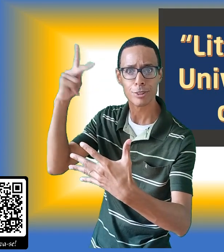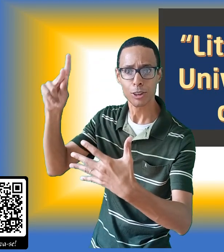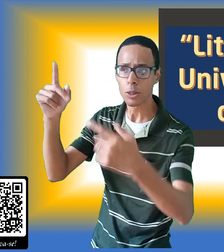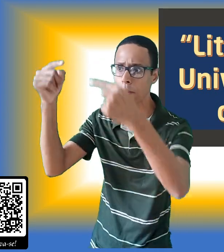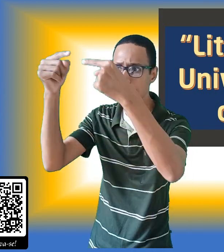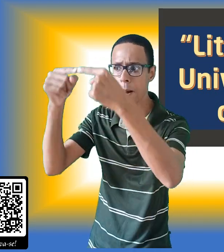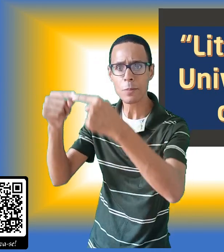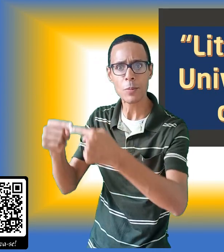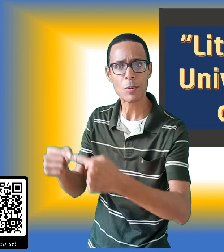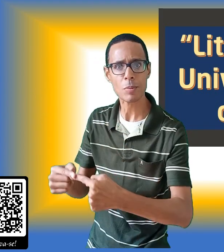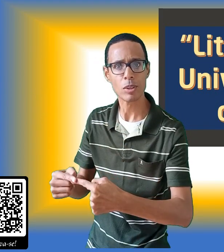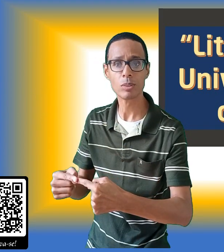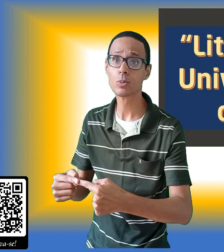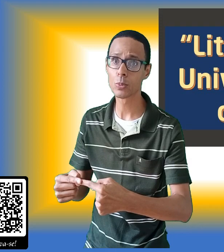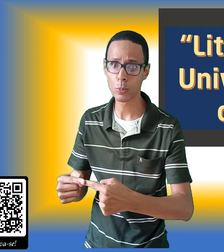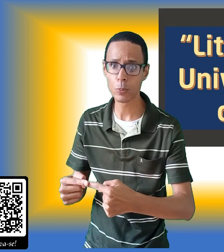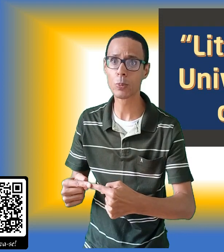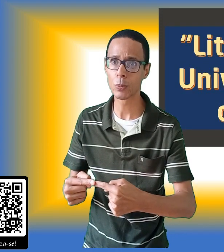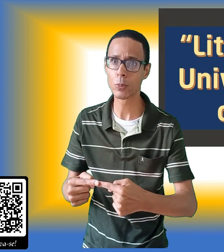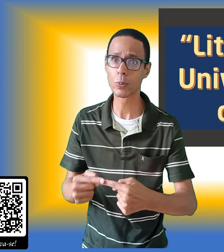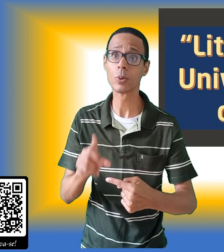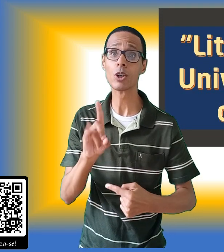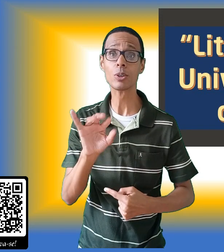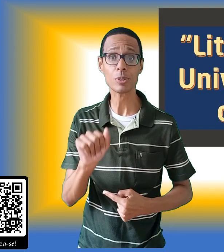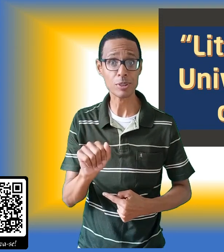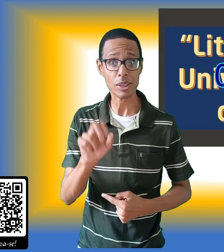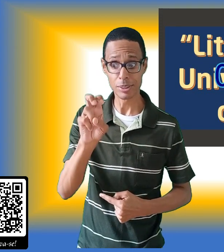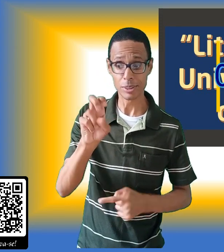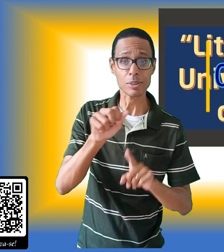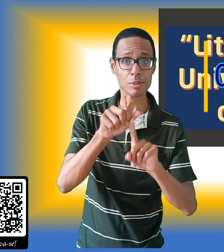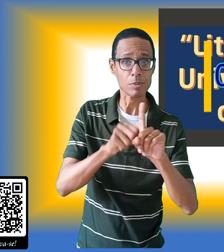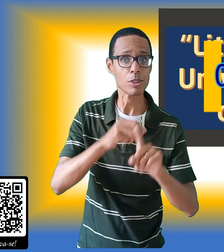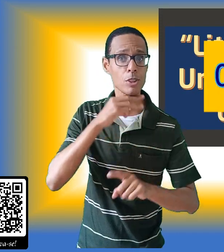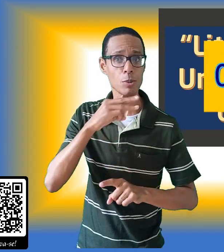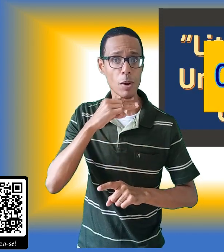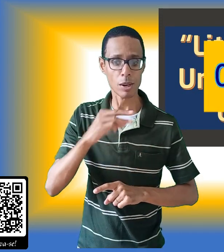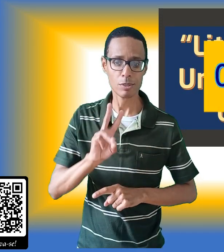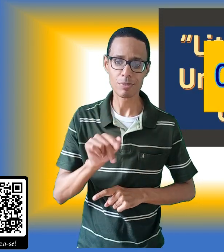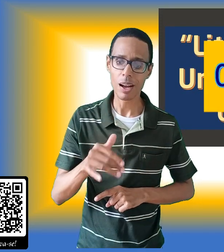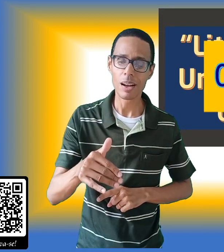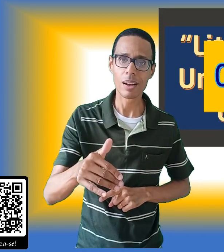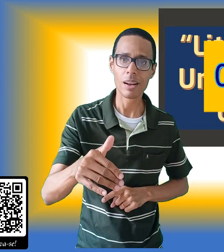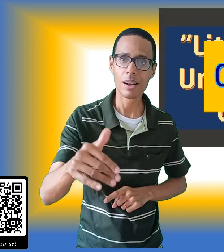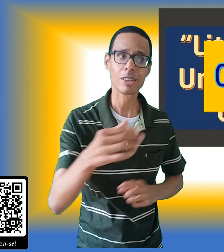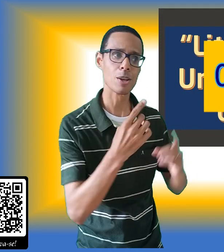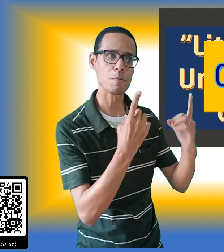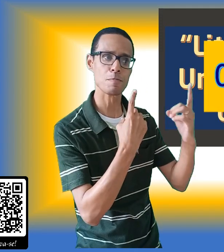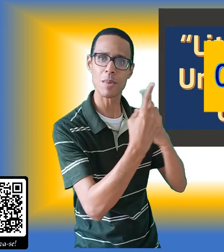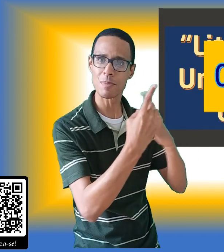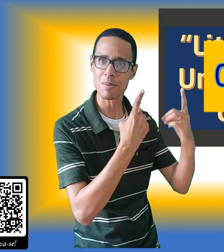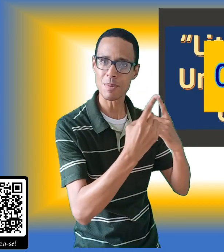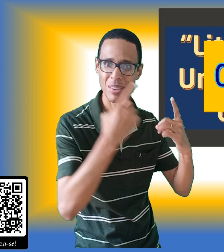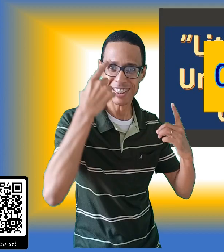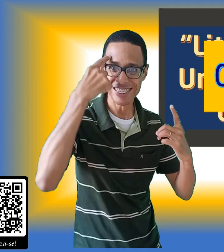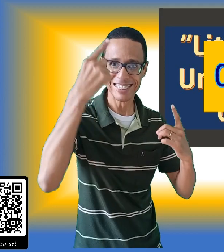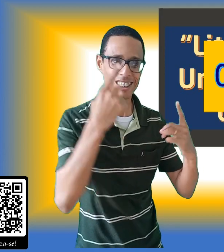Já aproveito para convidar você a estar comigo no dia 5 de março, no Dialogando com a